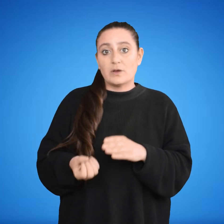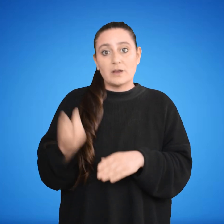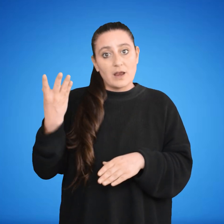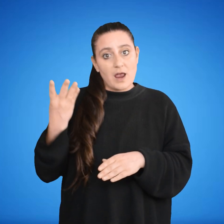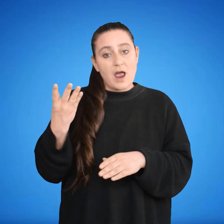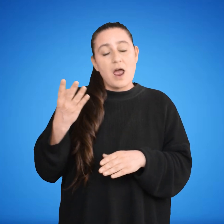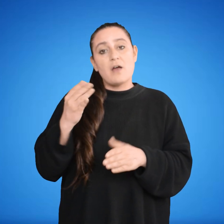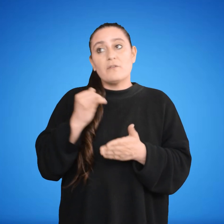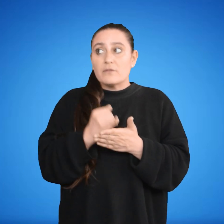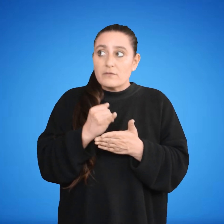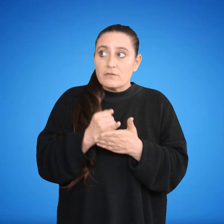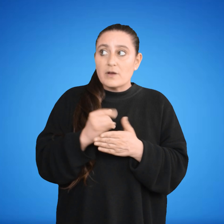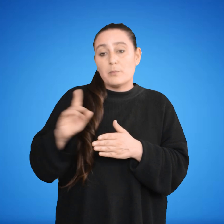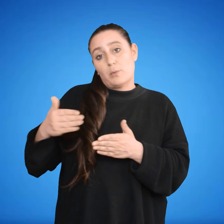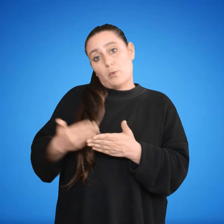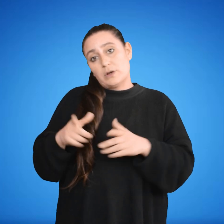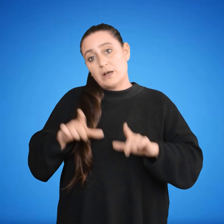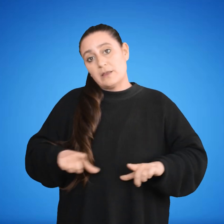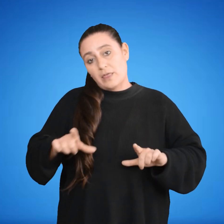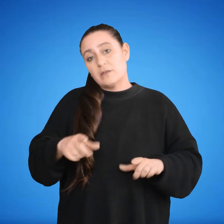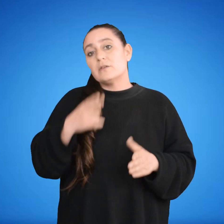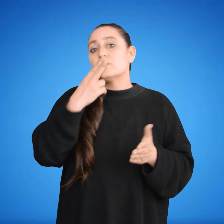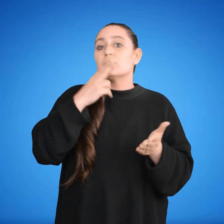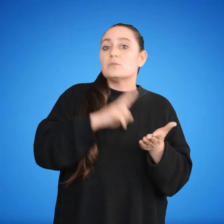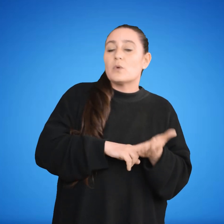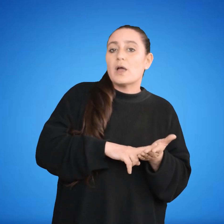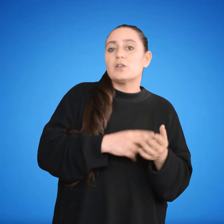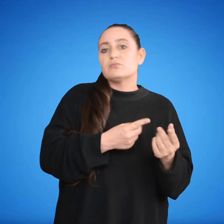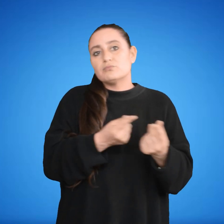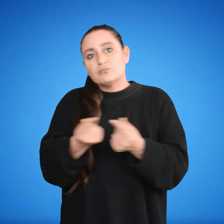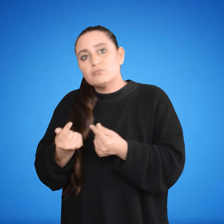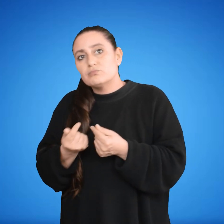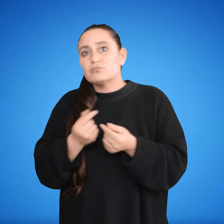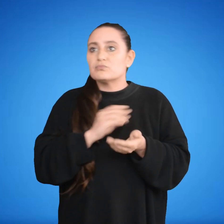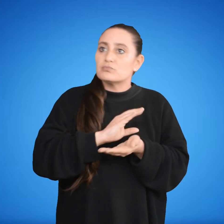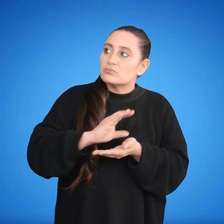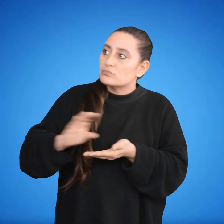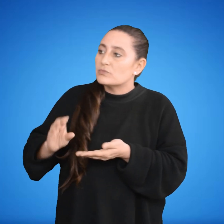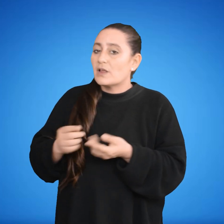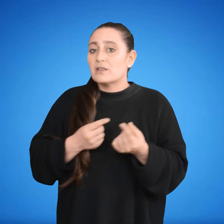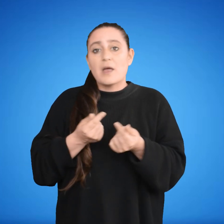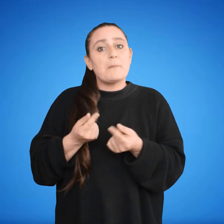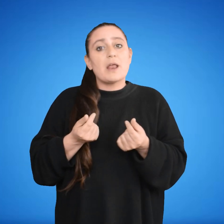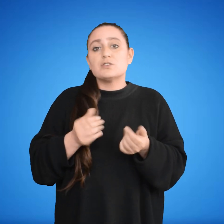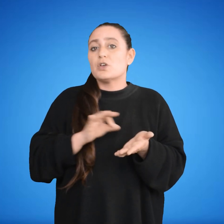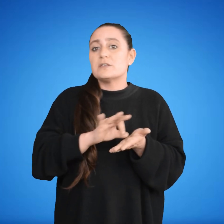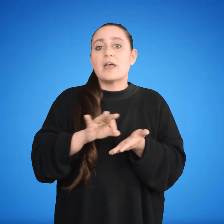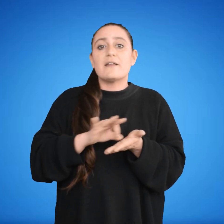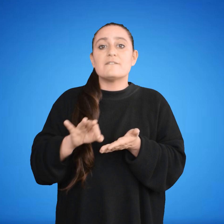fijar, a proposición del Intendente, impuestos, tasas, contribuciones, tarifas y precios de los servicios que